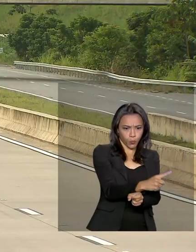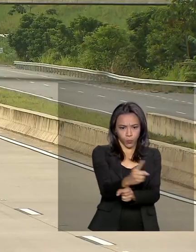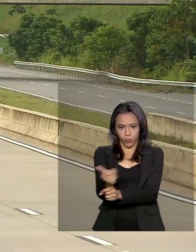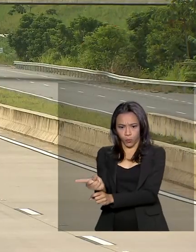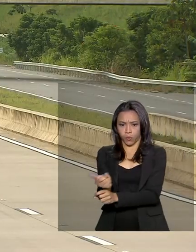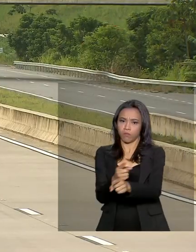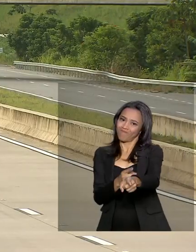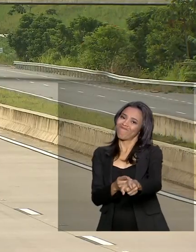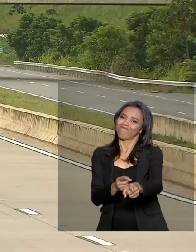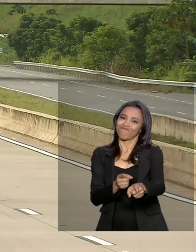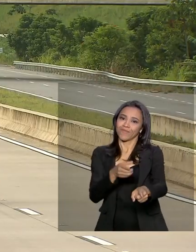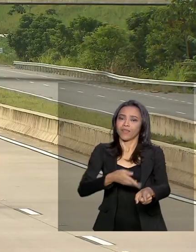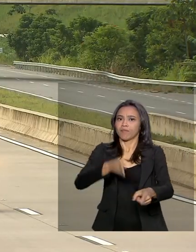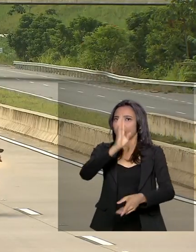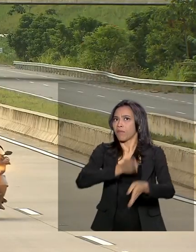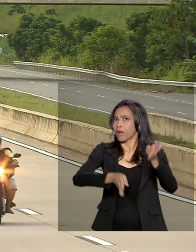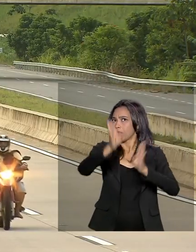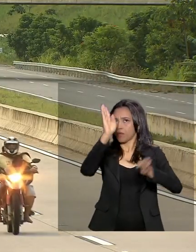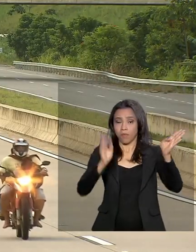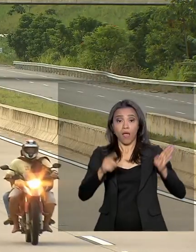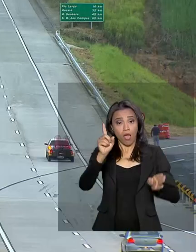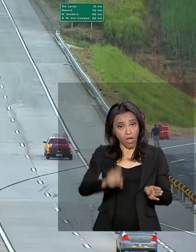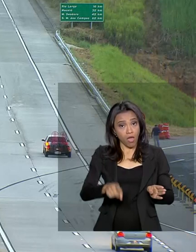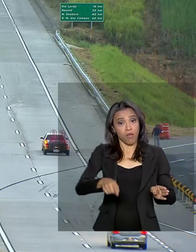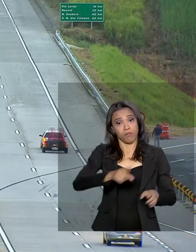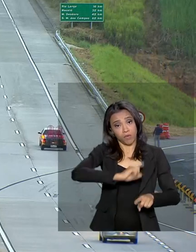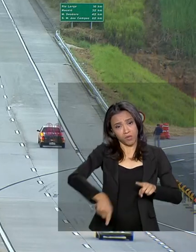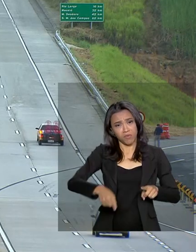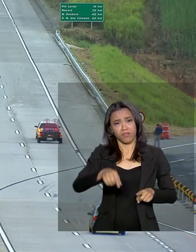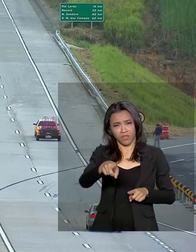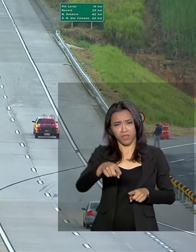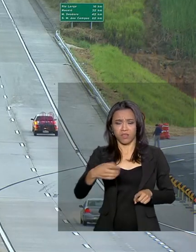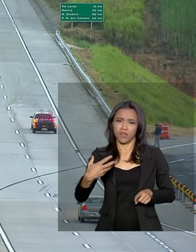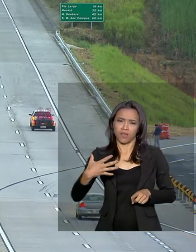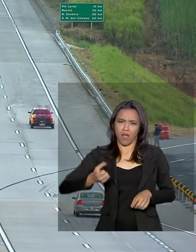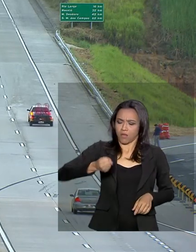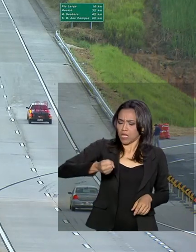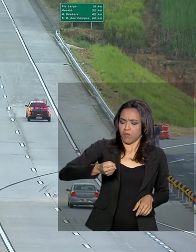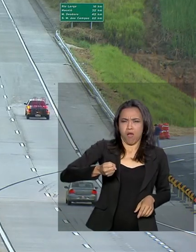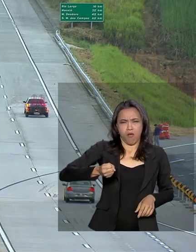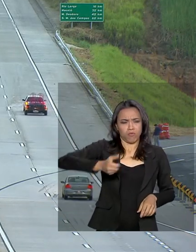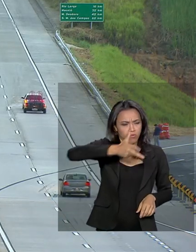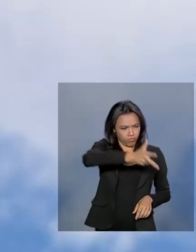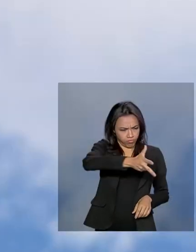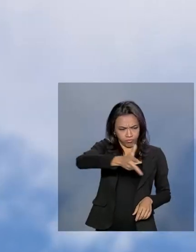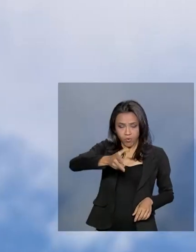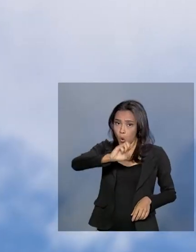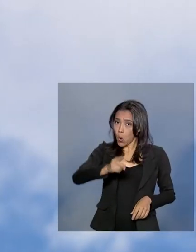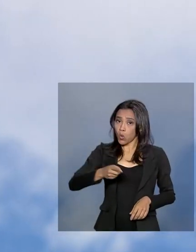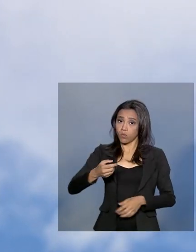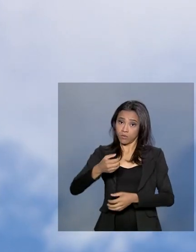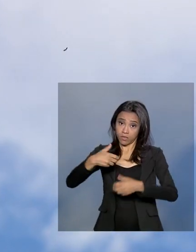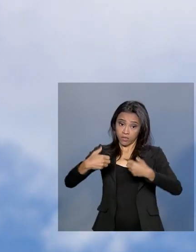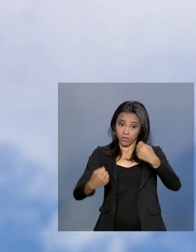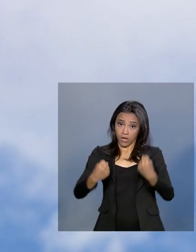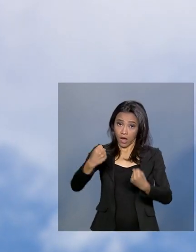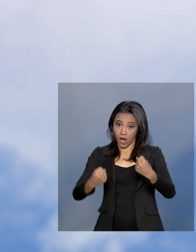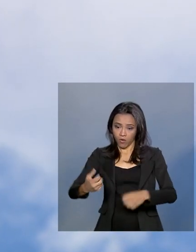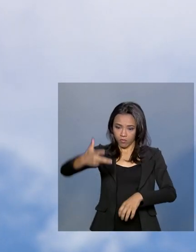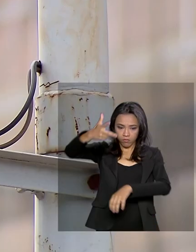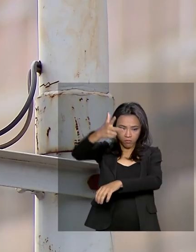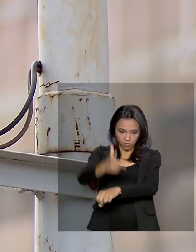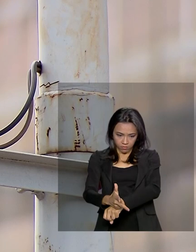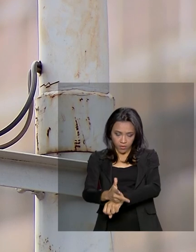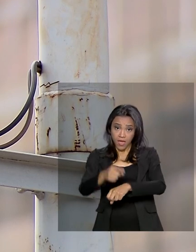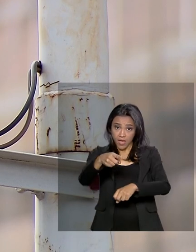Essa determinação vale para os radares móveis ou portáteis, aqueles que ficam nas mãos dos policiais ou nos carros. Os radares fixos que ficam nos